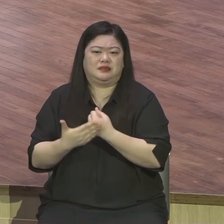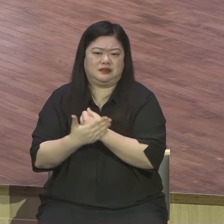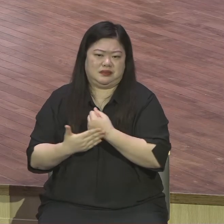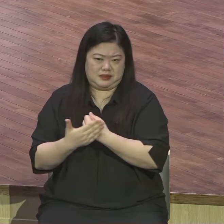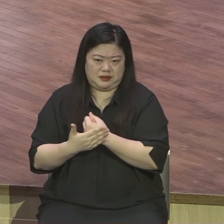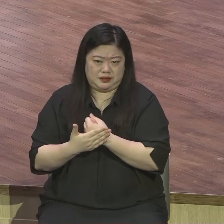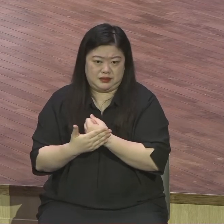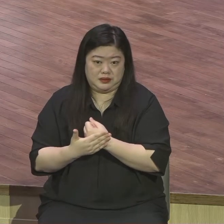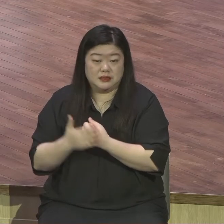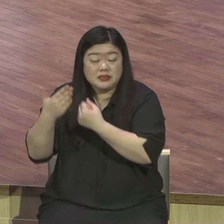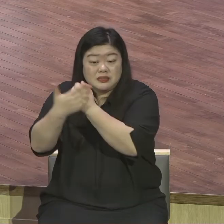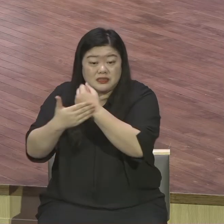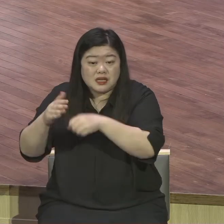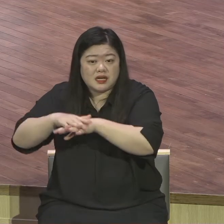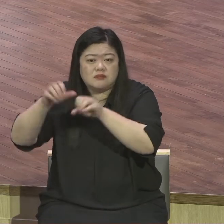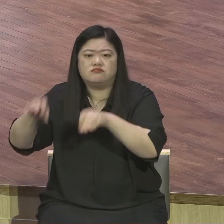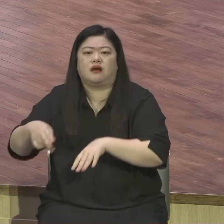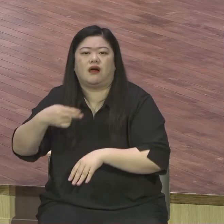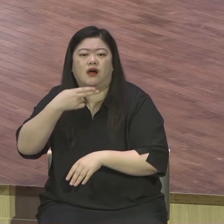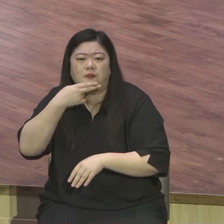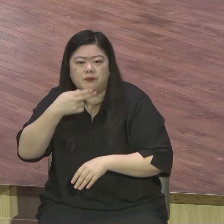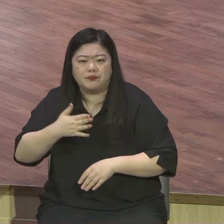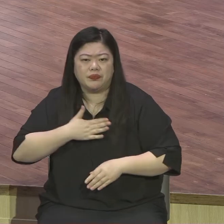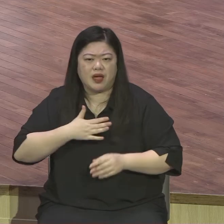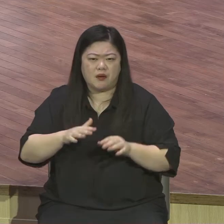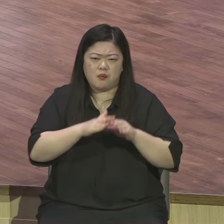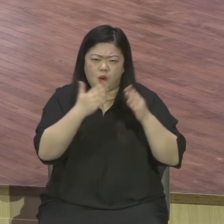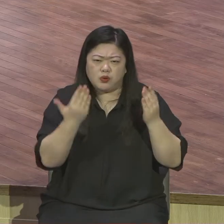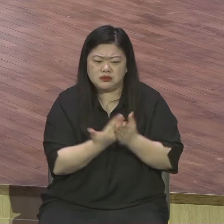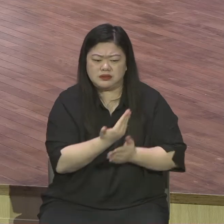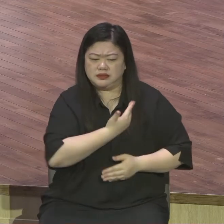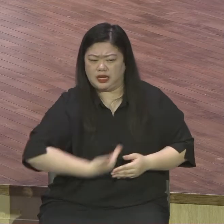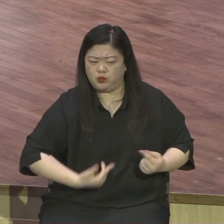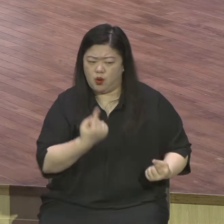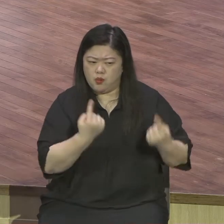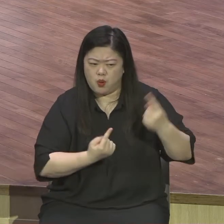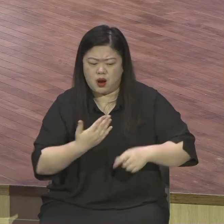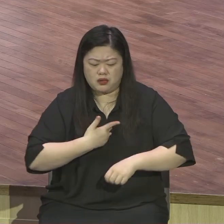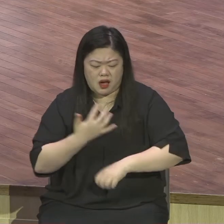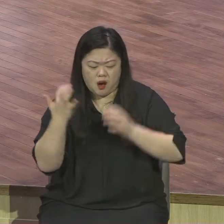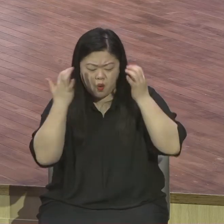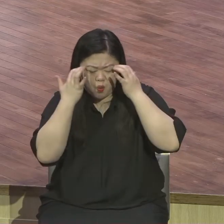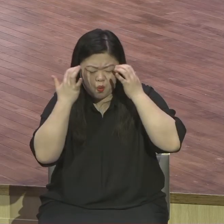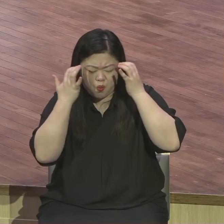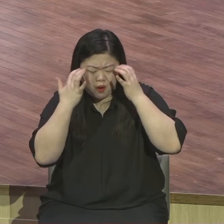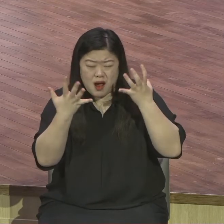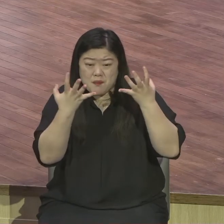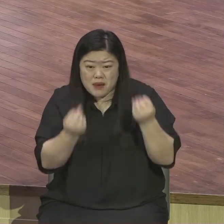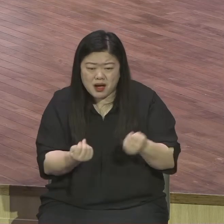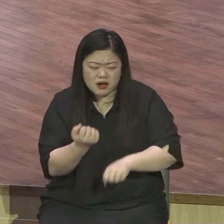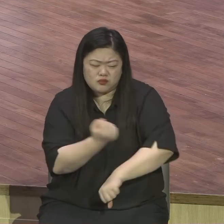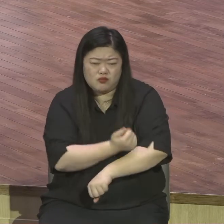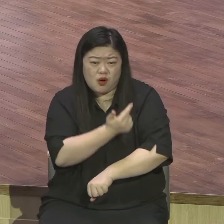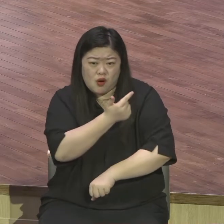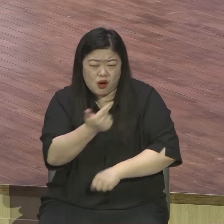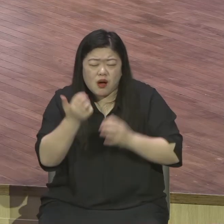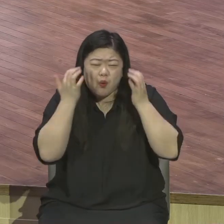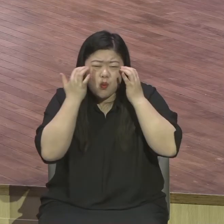은혜가 헛되지 아니하여 내가 모든 사도보다 더 많이 수고하였으나 내가 한 것이 아니요 오직 나와